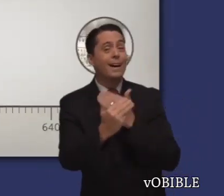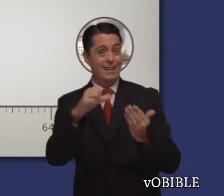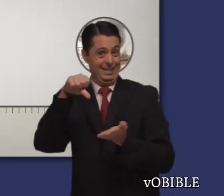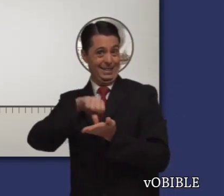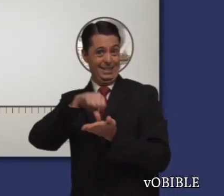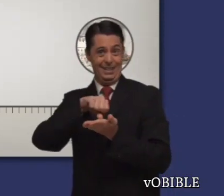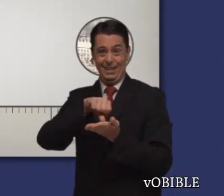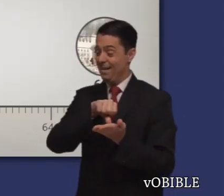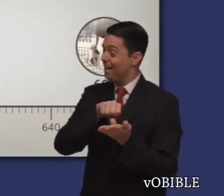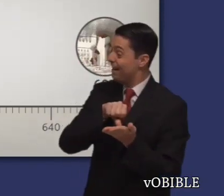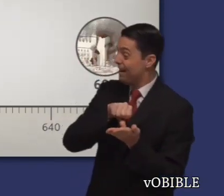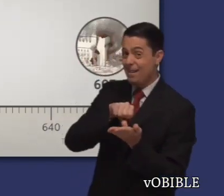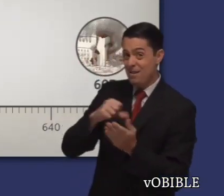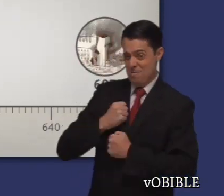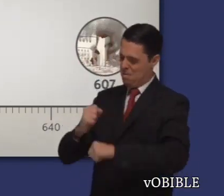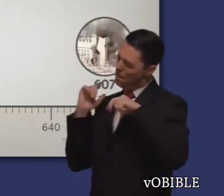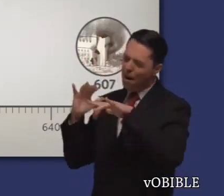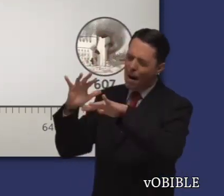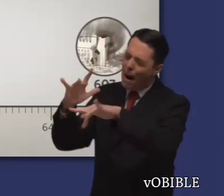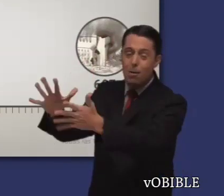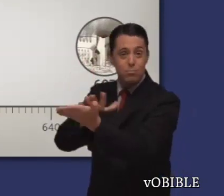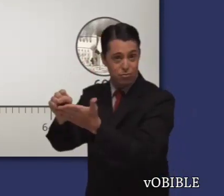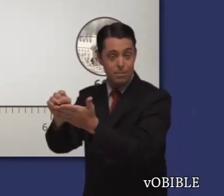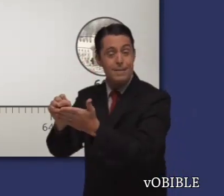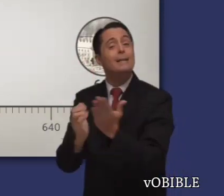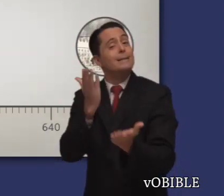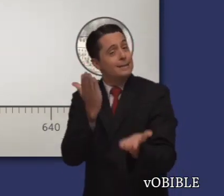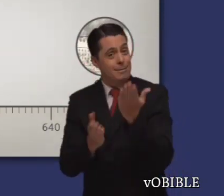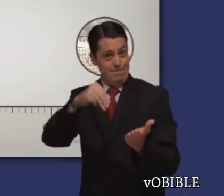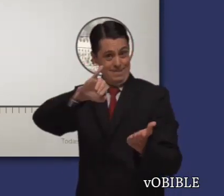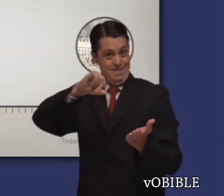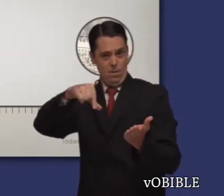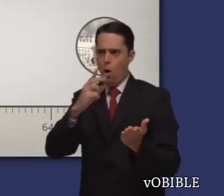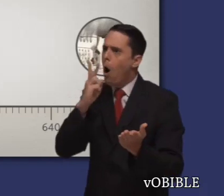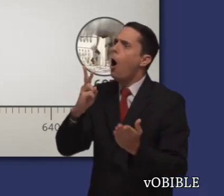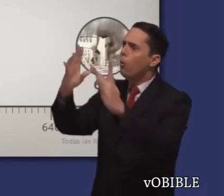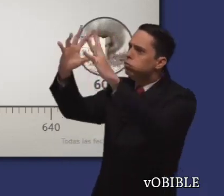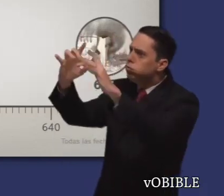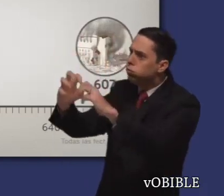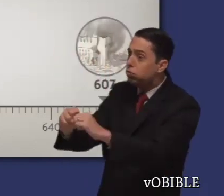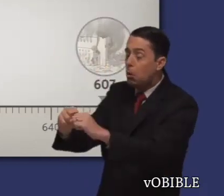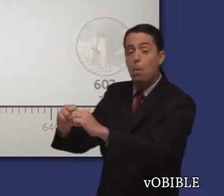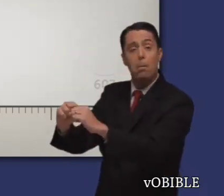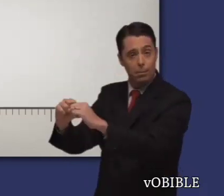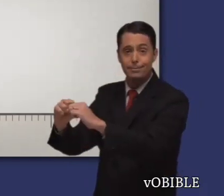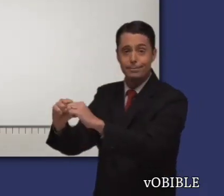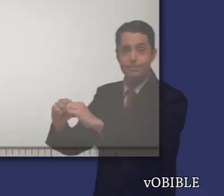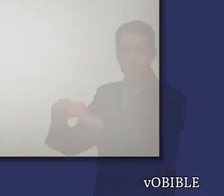años después de su muerte. Pero quizás sí llegó a ver la destrucción de la capital de Israel, Samaria.